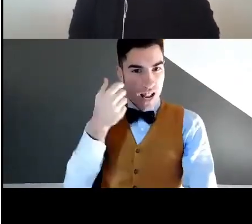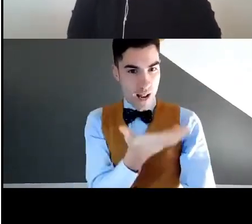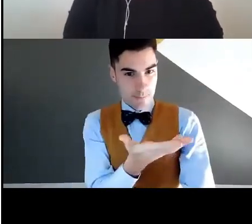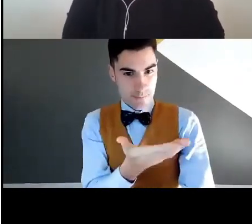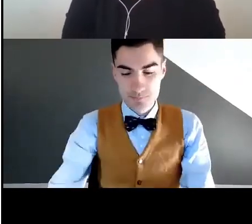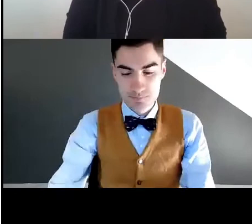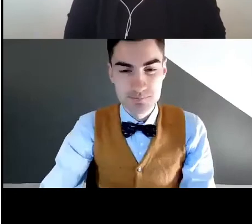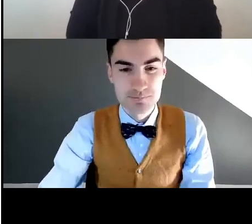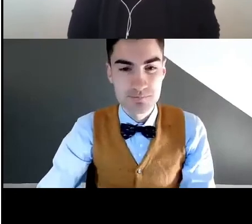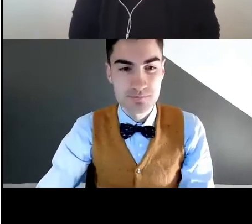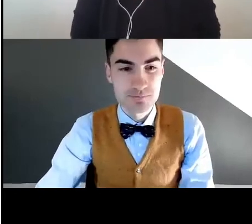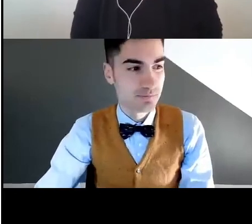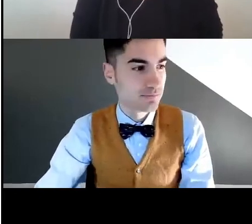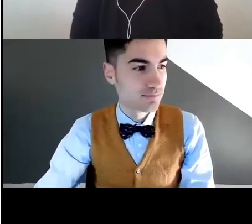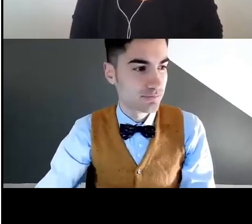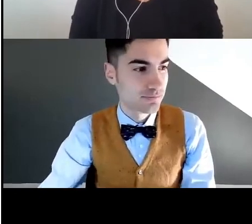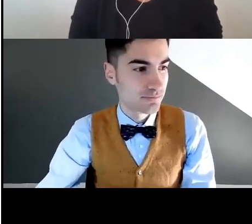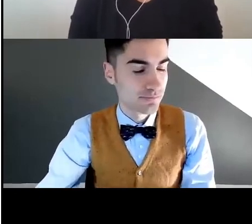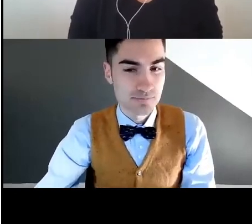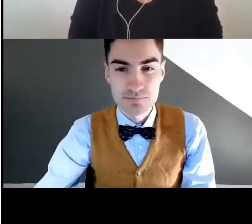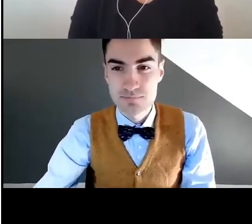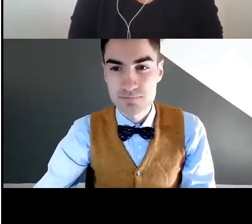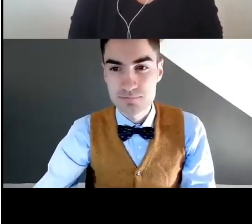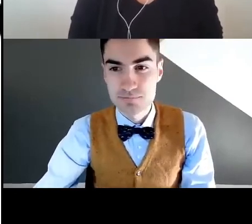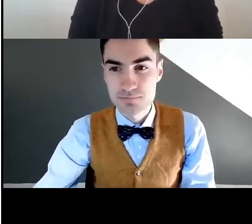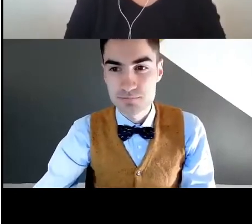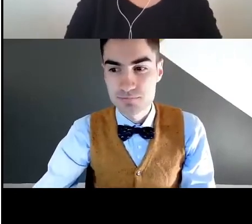Il visual vernacular è appunto come vedere un film.